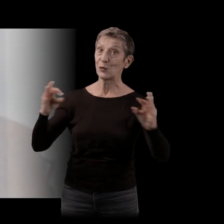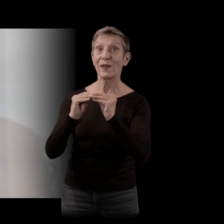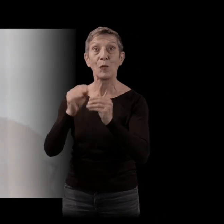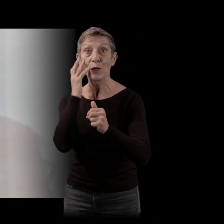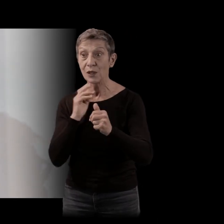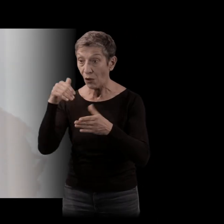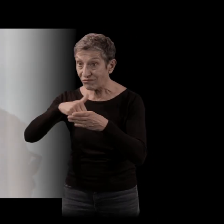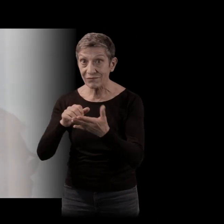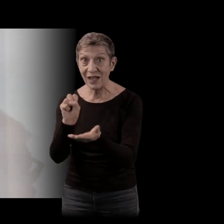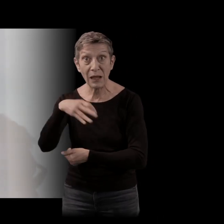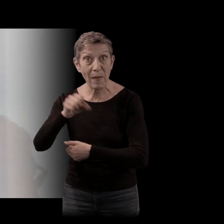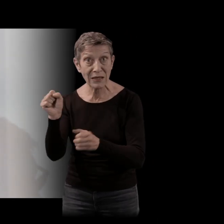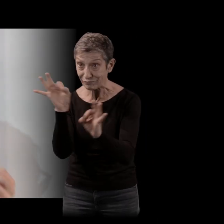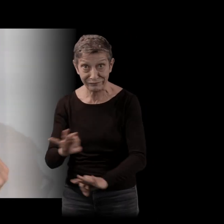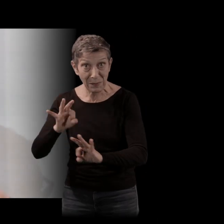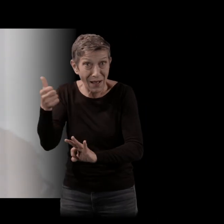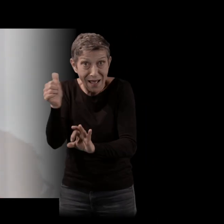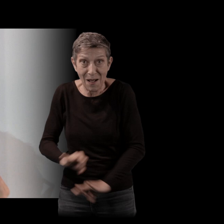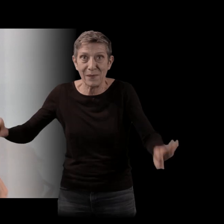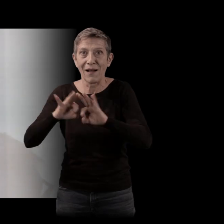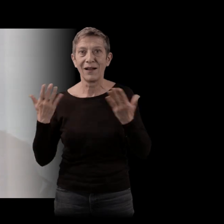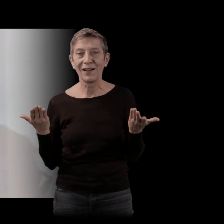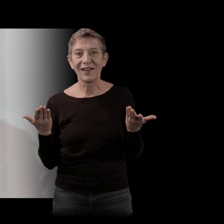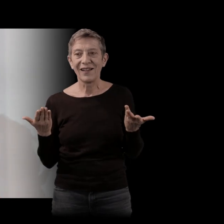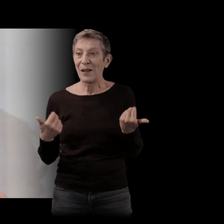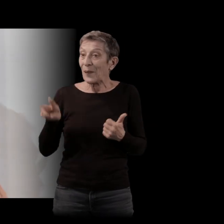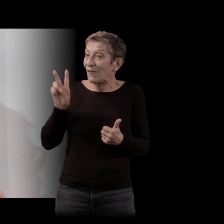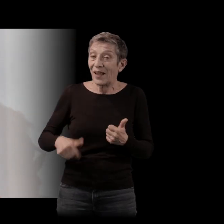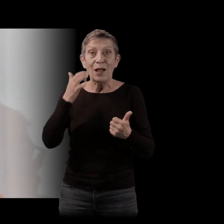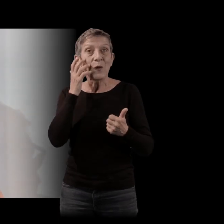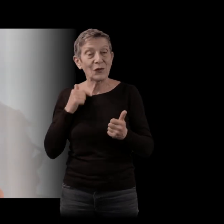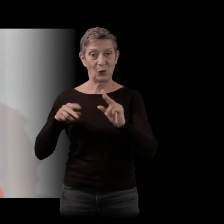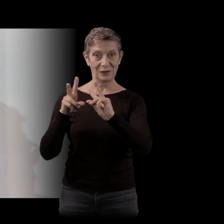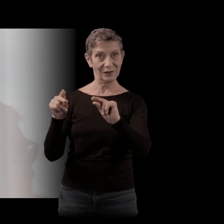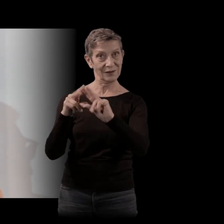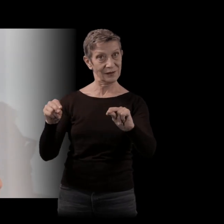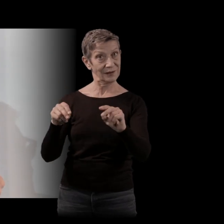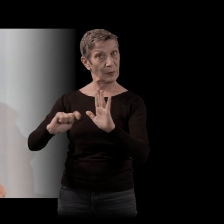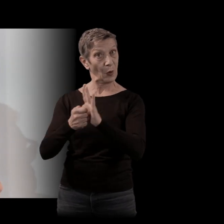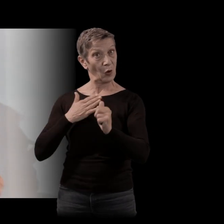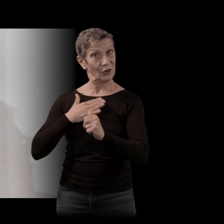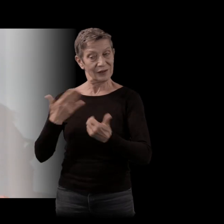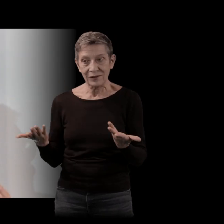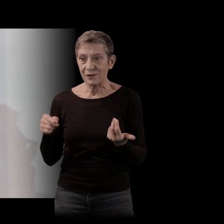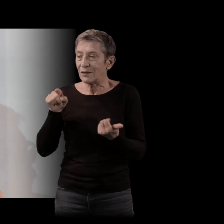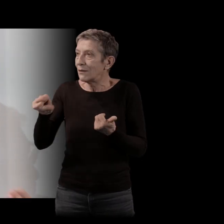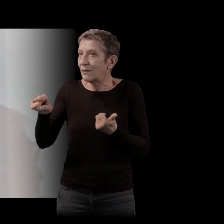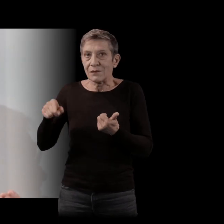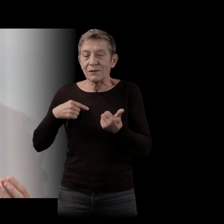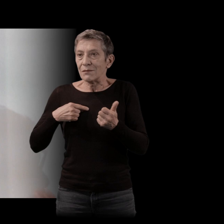du tout. Et ce faisant, en restituant cette adolescence-là, fait, j'ai restitué celle de tous les gens qui avaient eu 14 ans en 92,